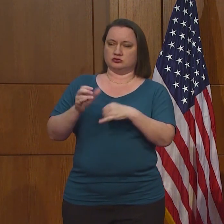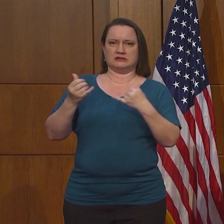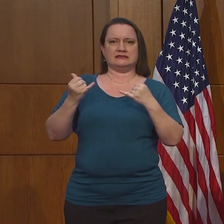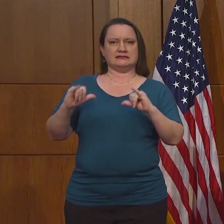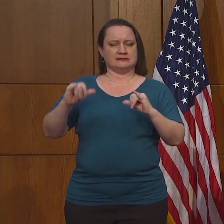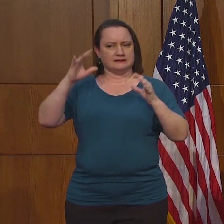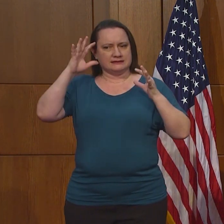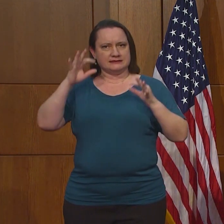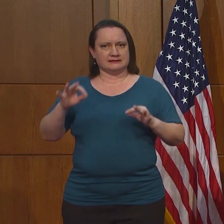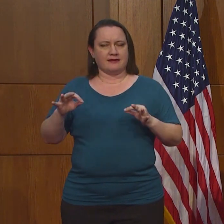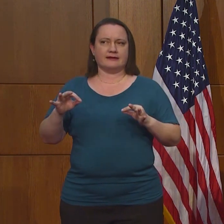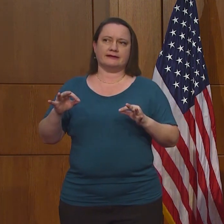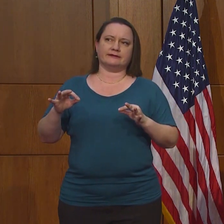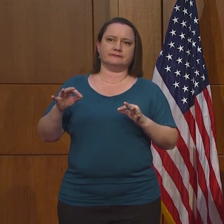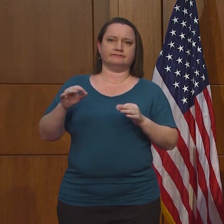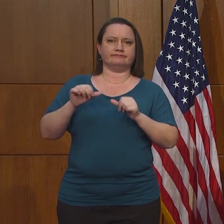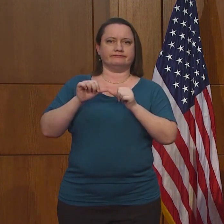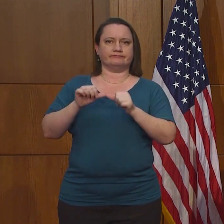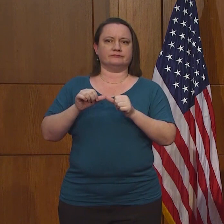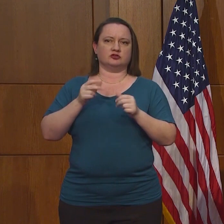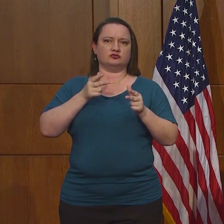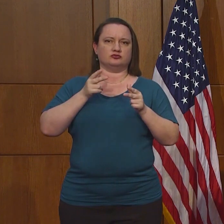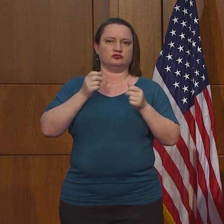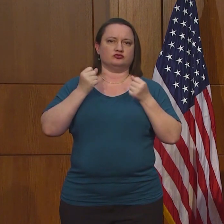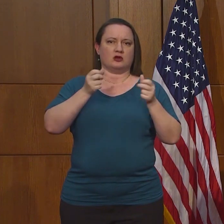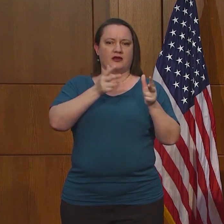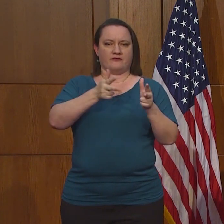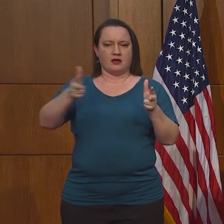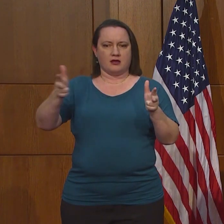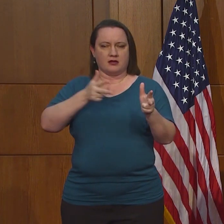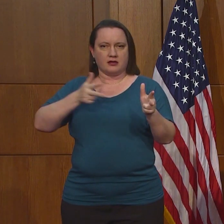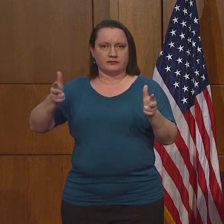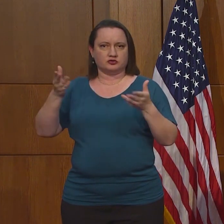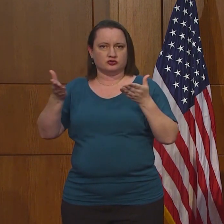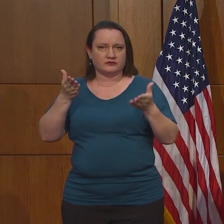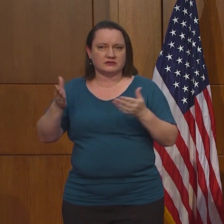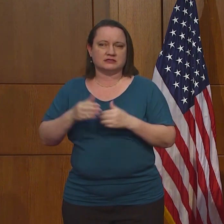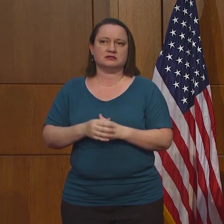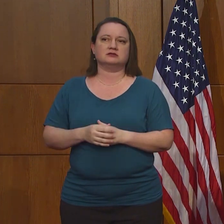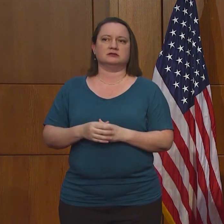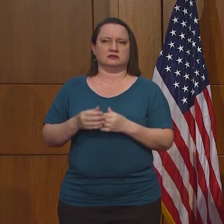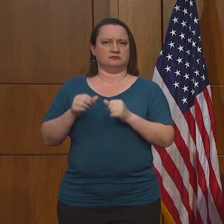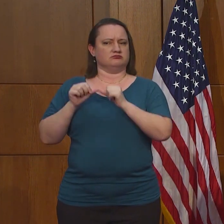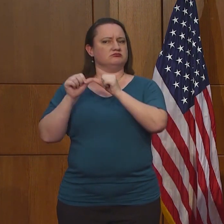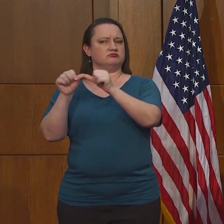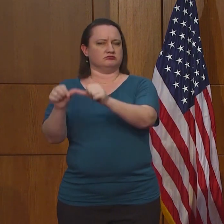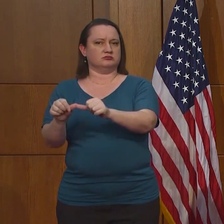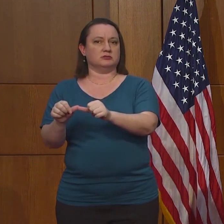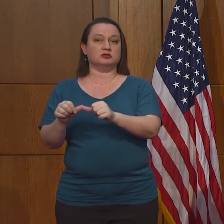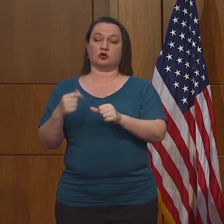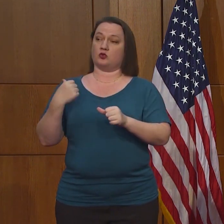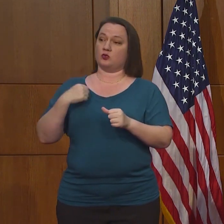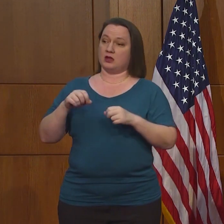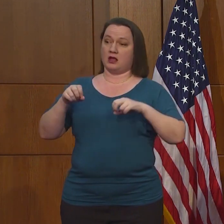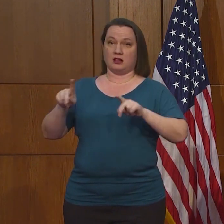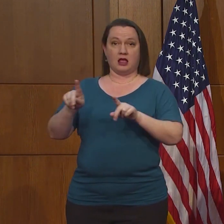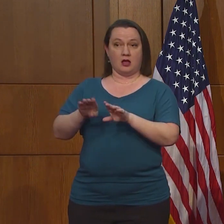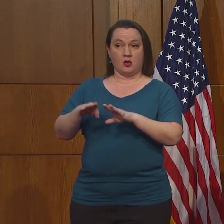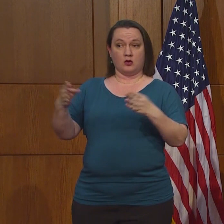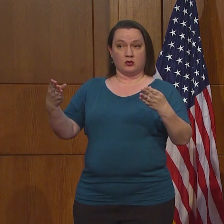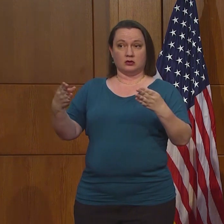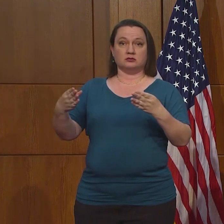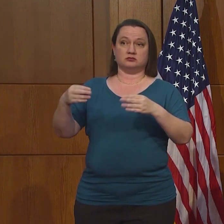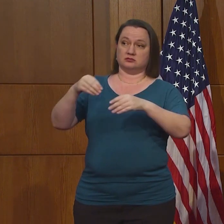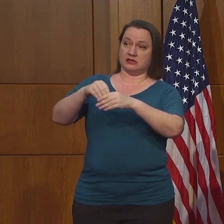continúan haciendo los servicios desde afuera de la iglesia o en carros. Pero